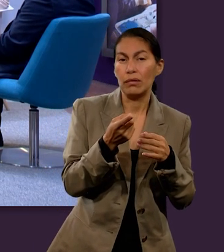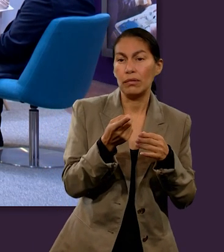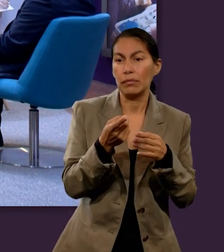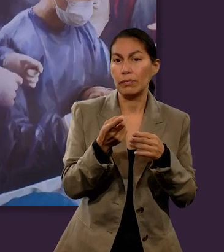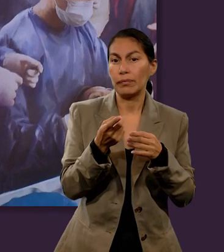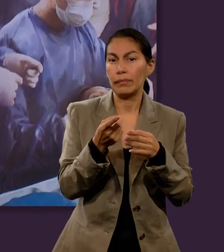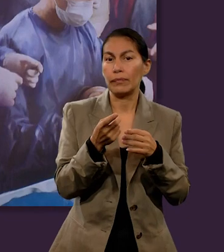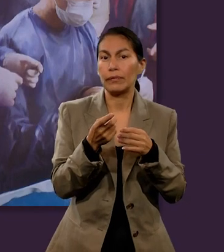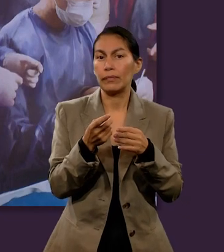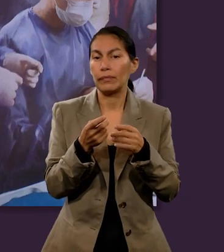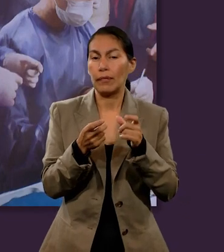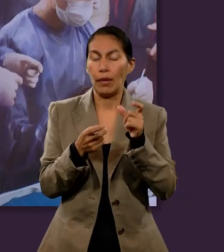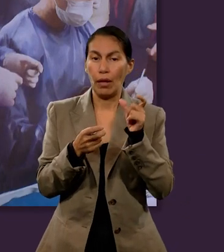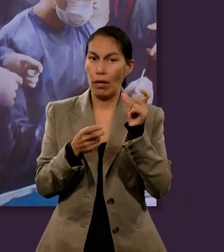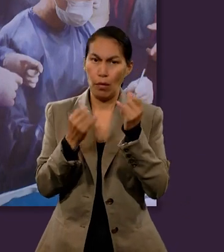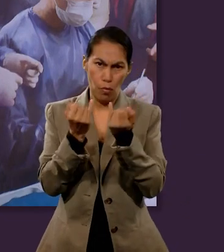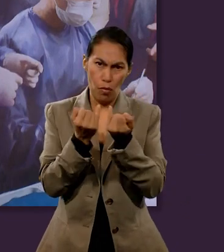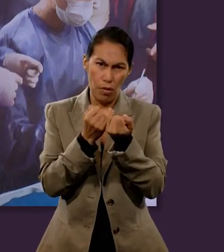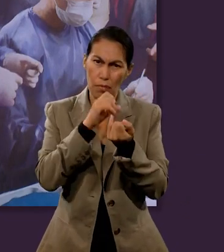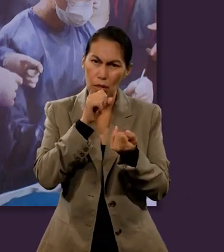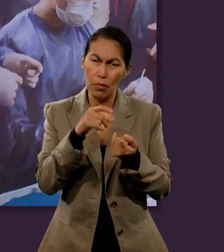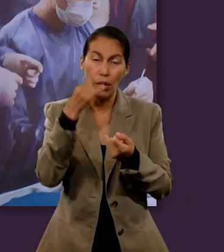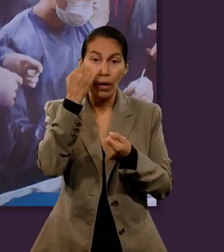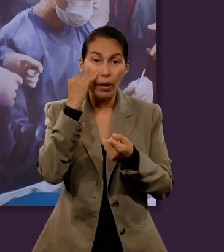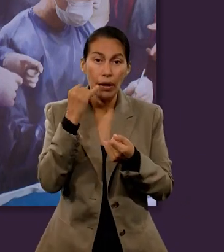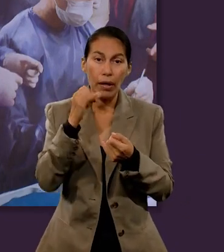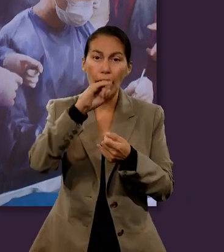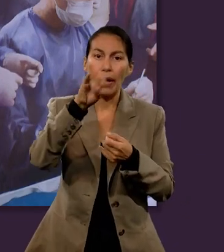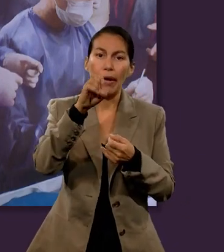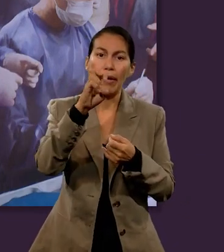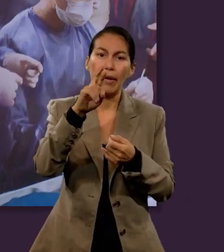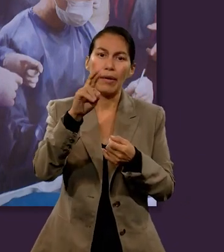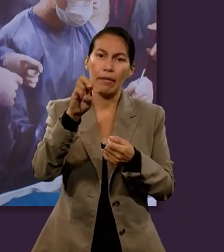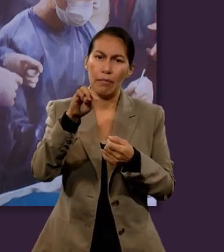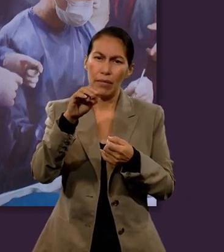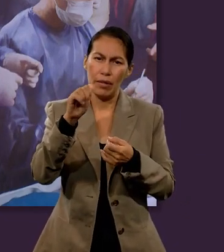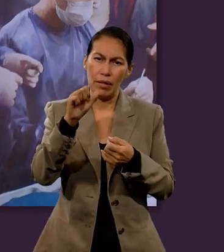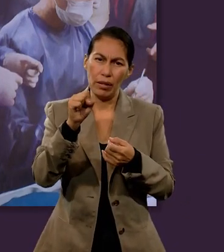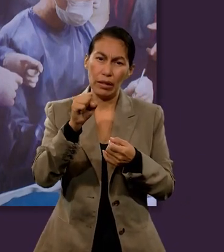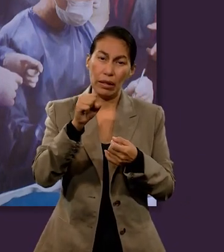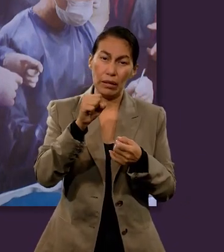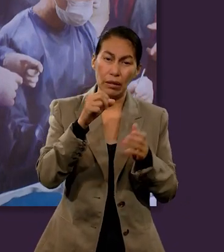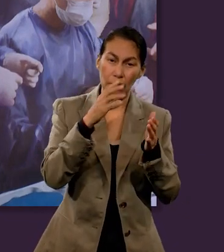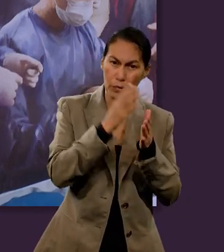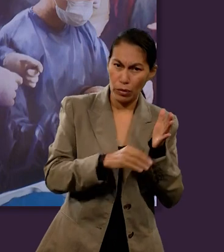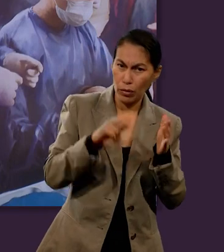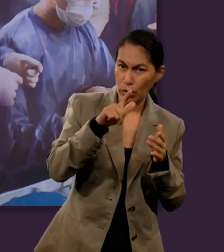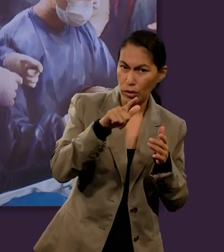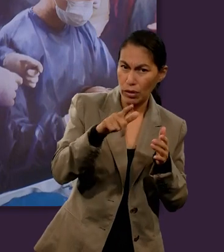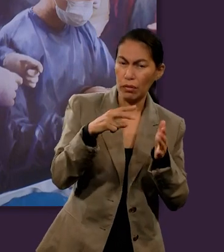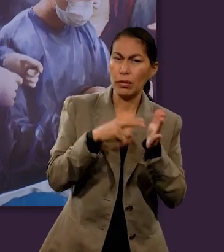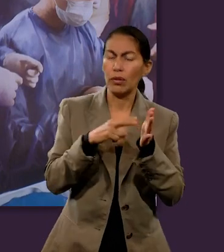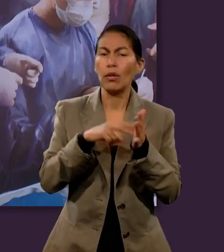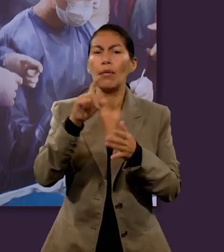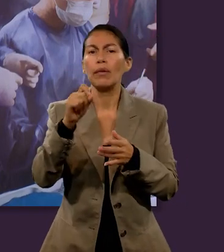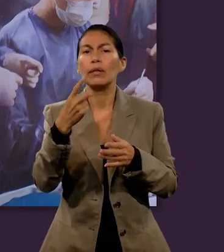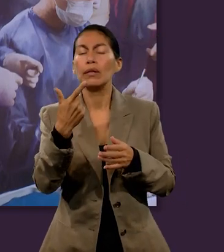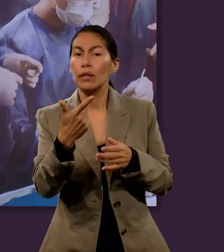advertencia y está en Jeremías 17, 27. Y lo quiero leer rápidamente y dice así.